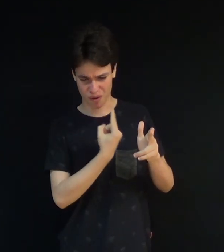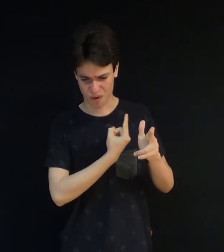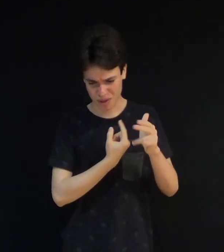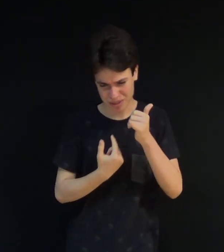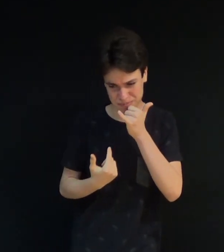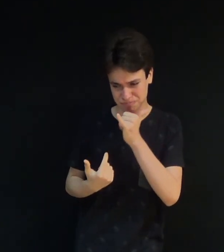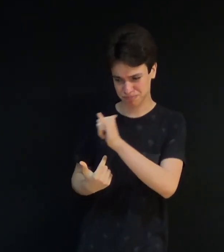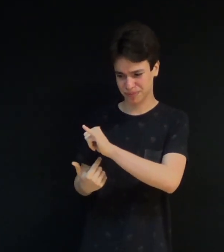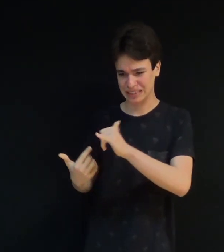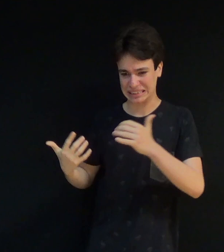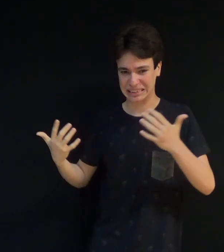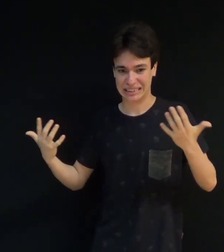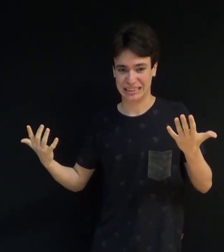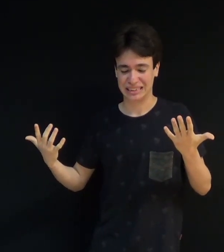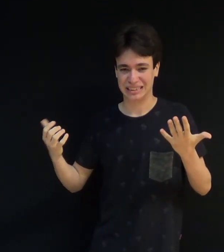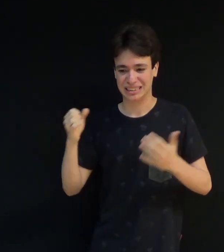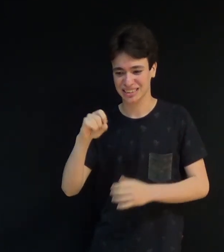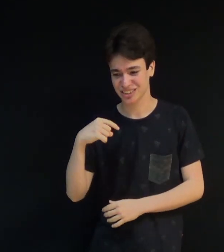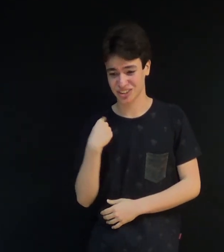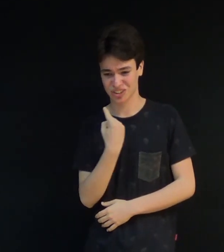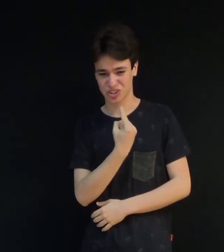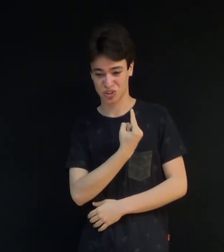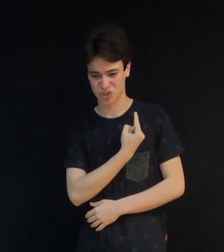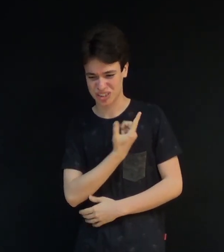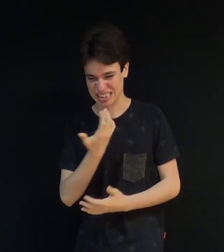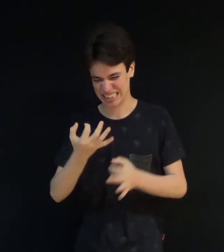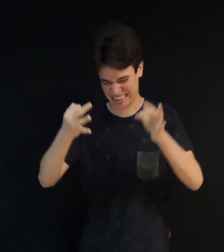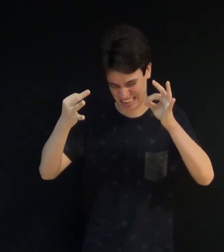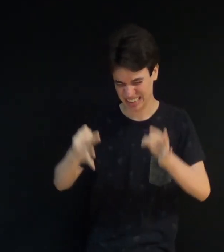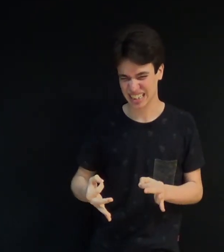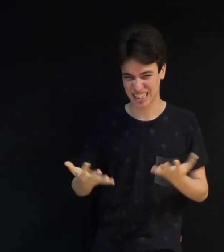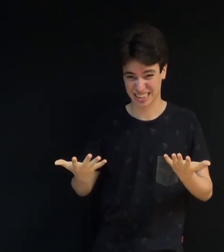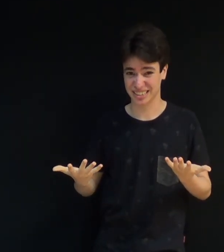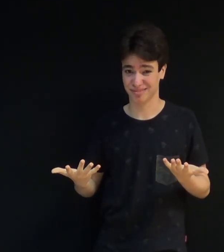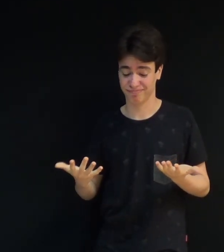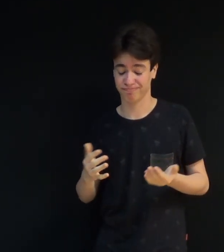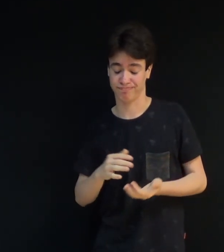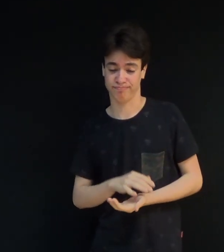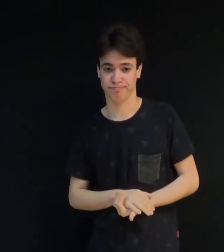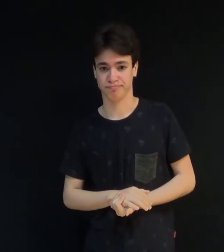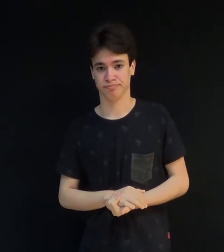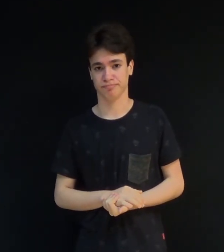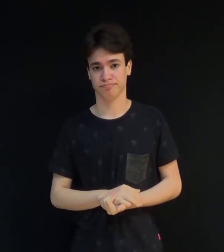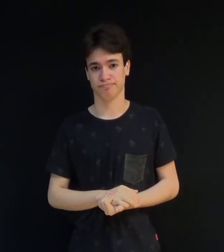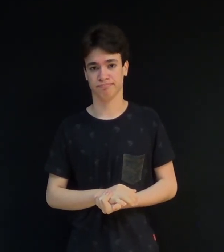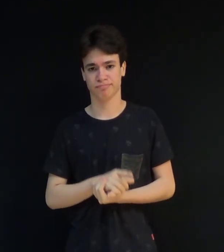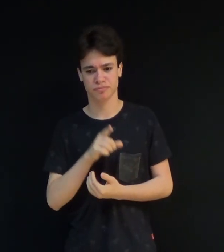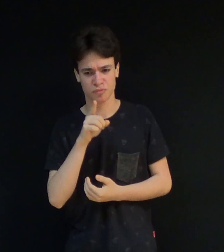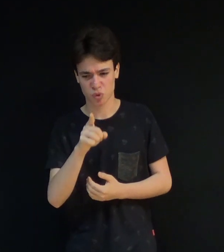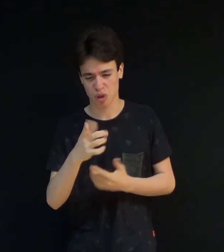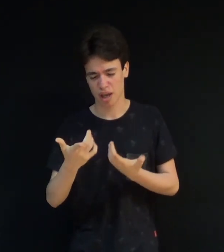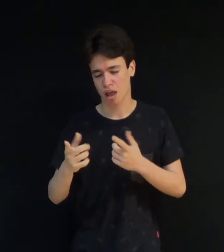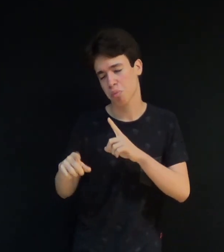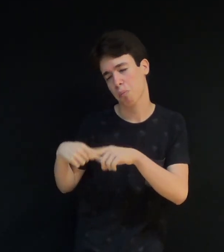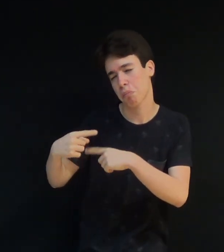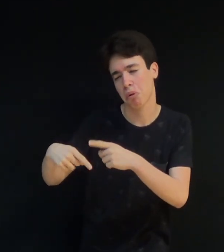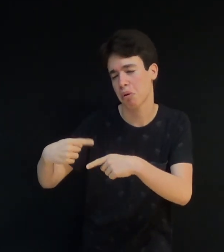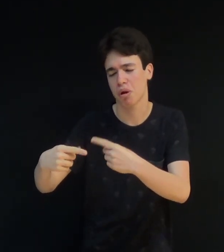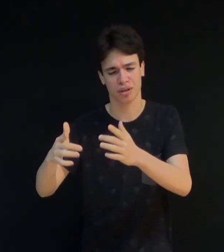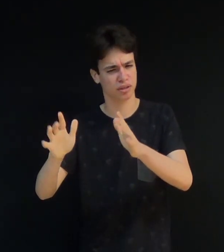Será que estamos agindo de forma correta com relação a essa questão? Não deixe para depois. Se você precisa